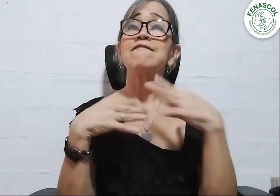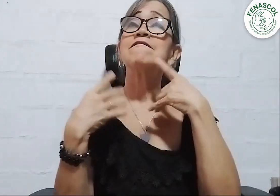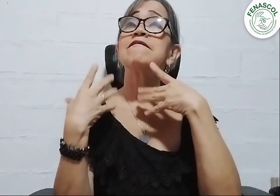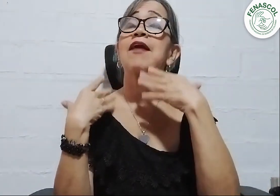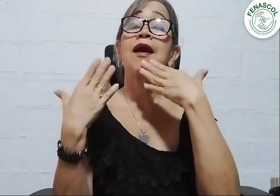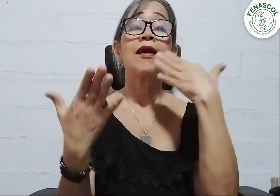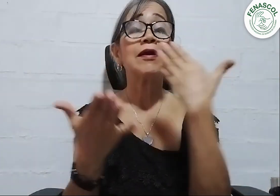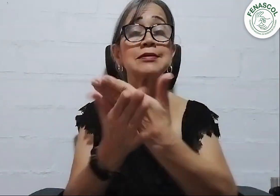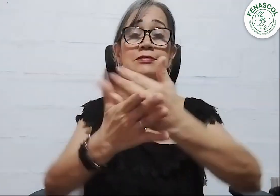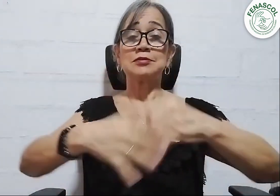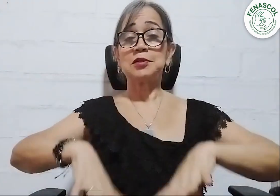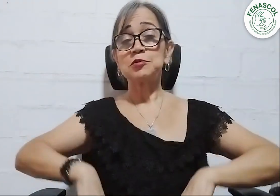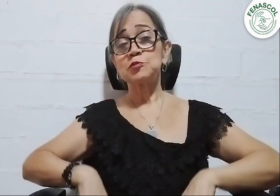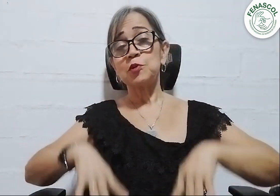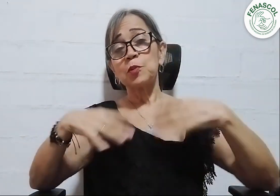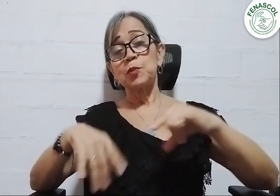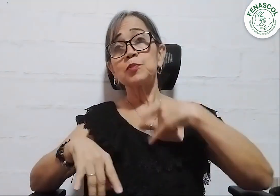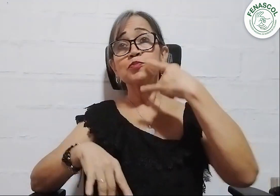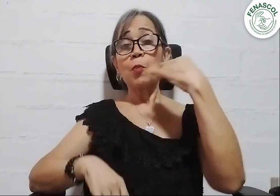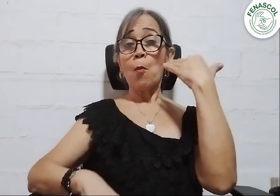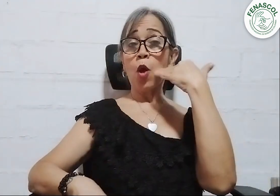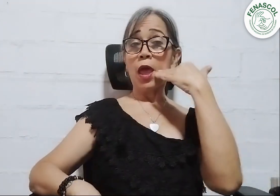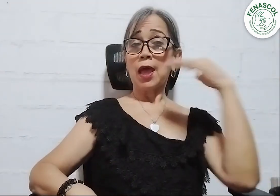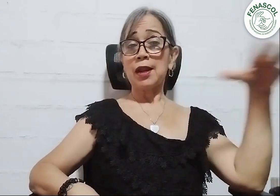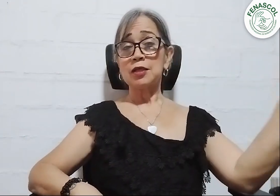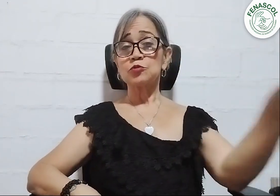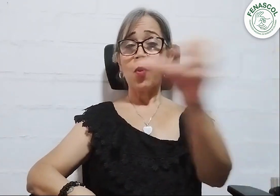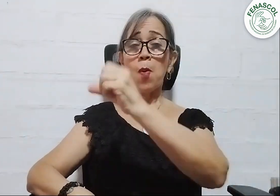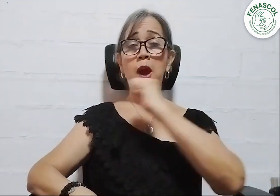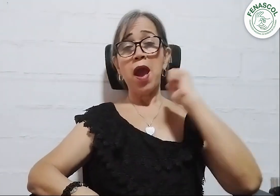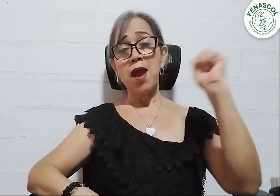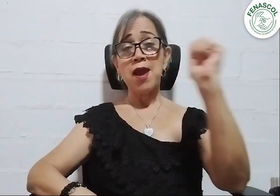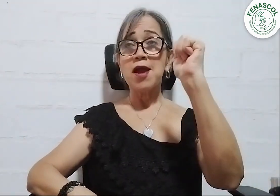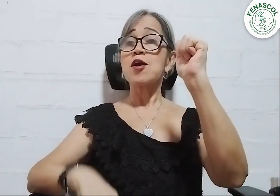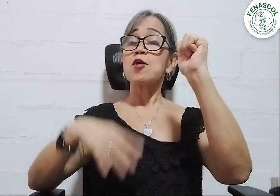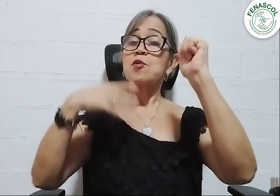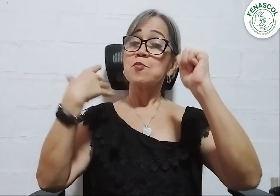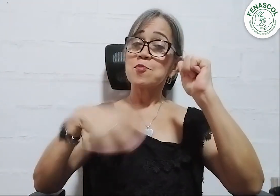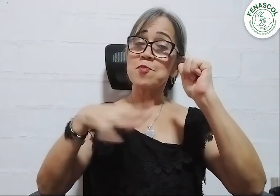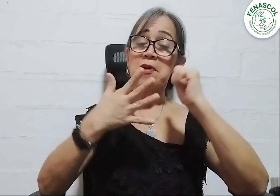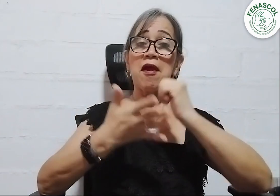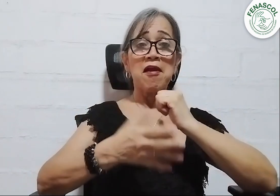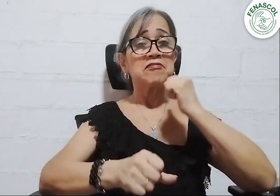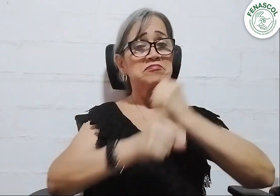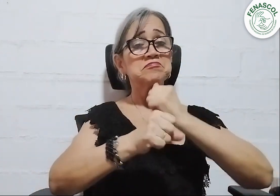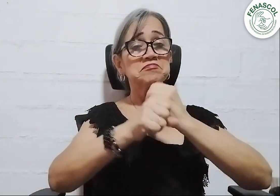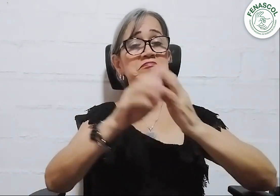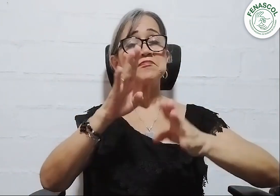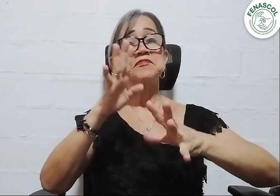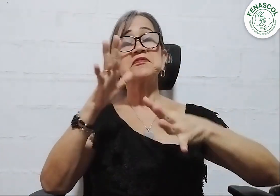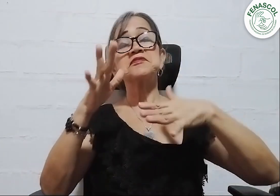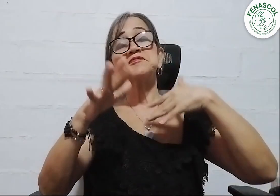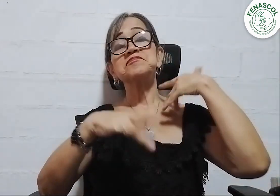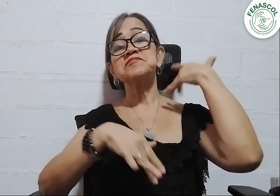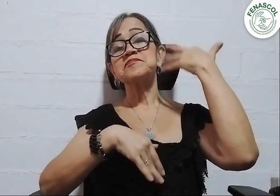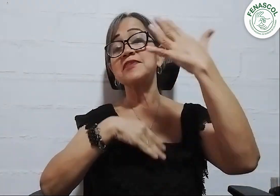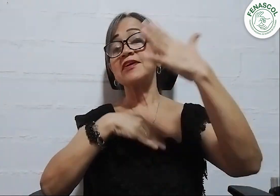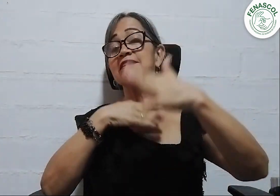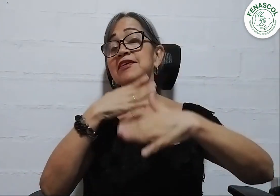varias mujeres agradecemos a María Nuria por todo su trabajo. Así se dieron las cosas. Después